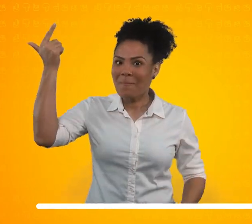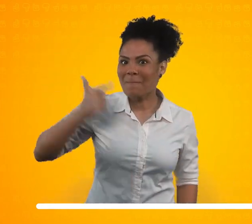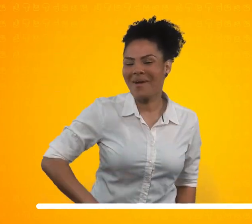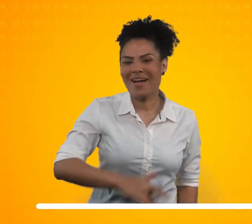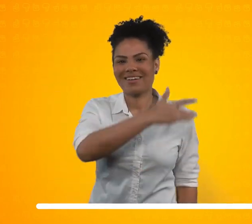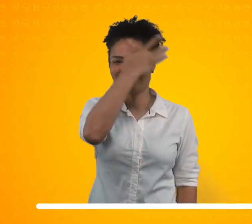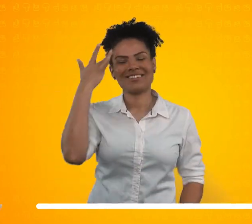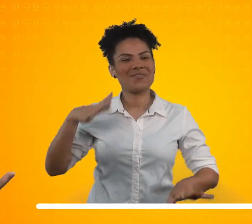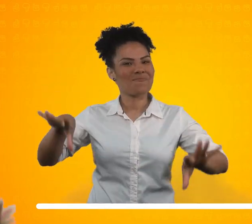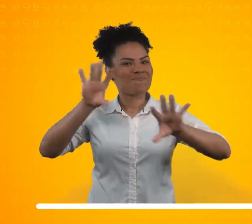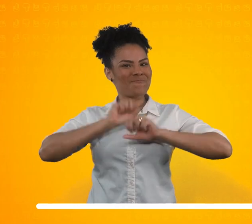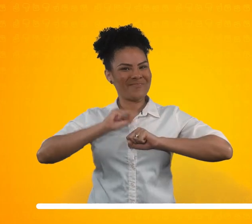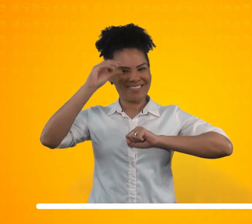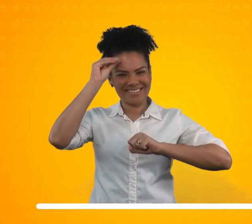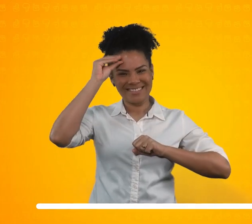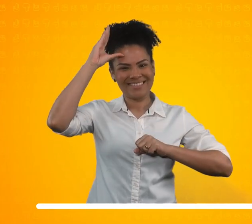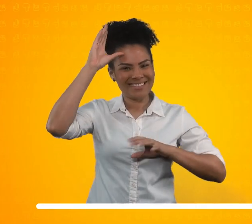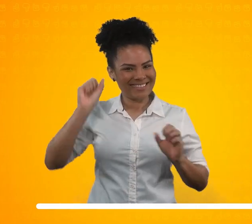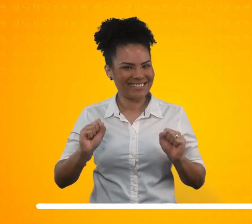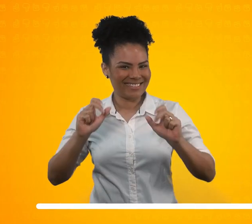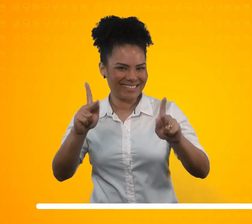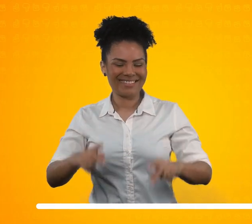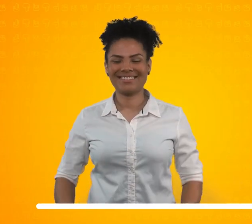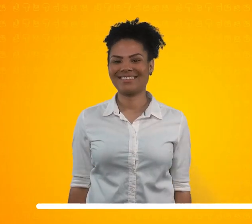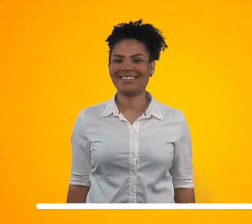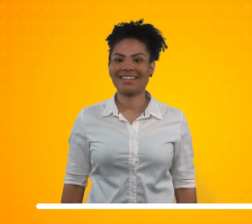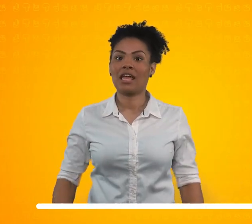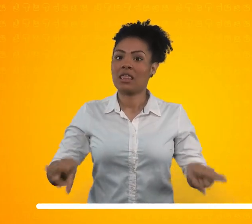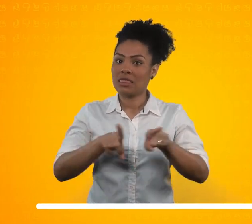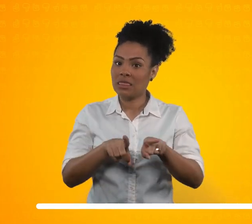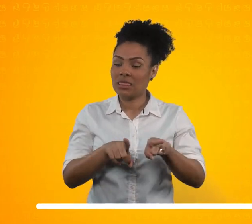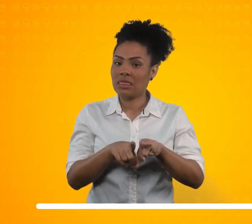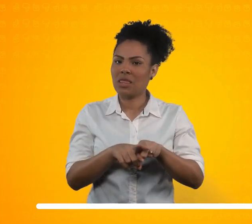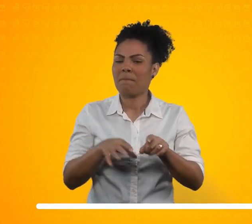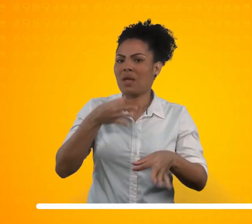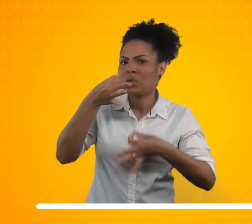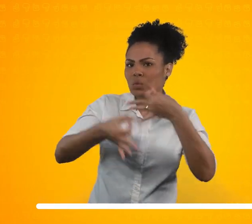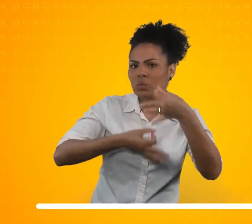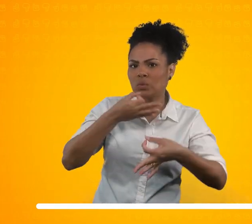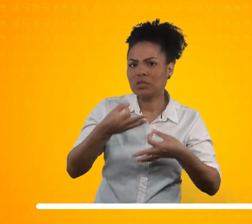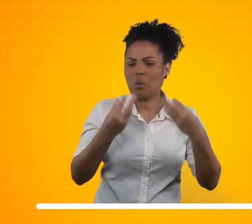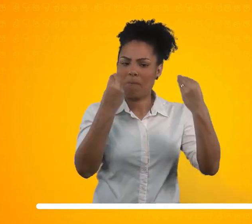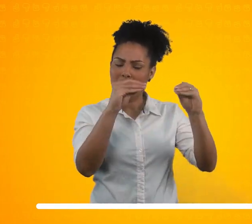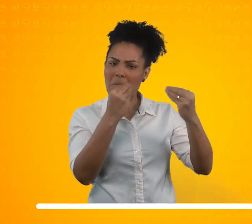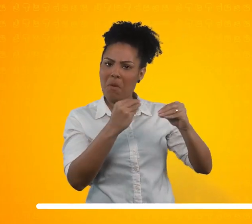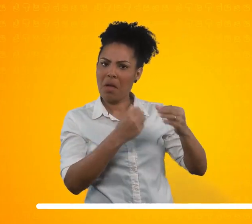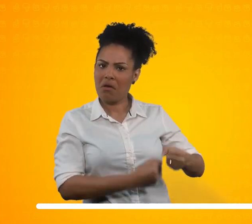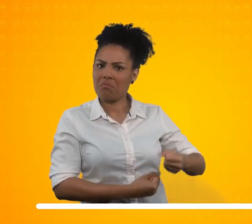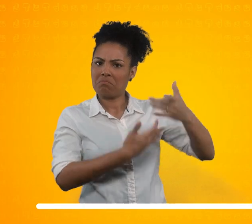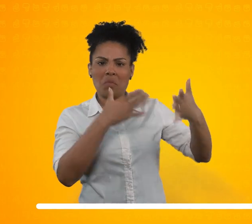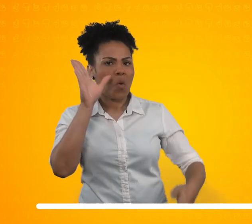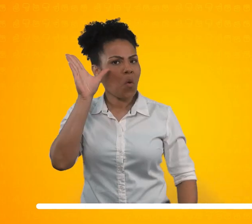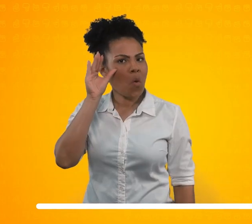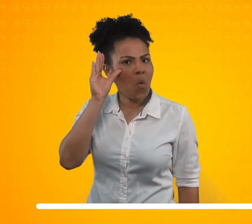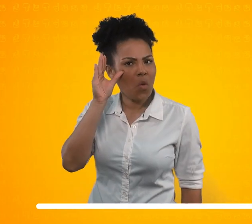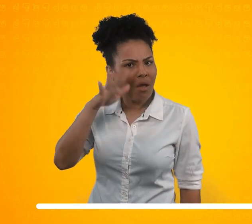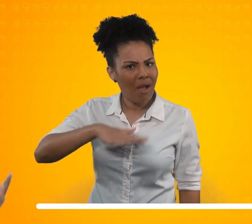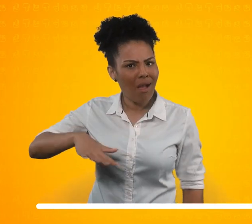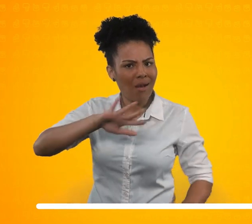pessoas adquirirem esses conhecimentos. Coloca aqui nos comentários assuntos que vocês têm curiosidades para